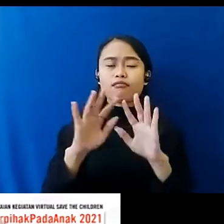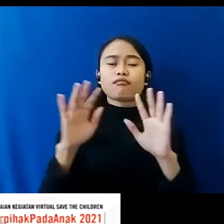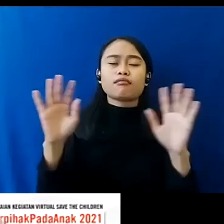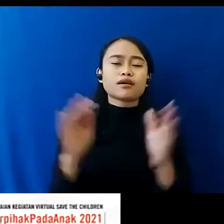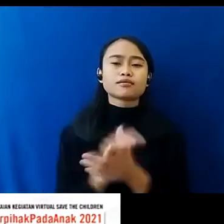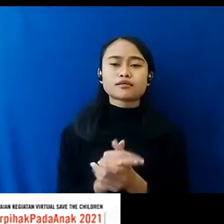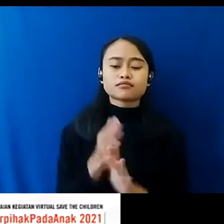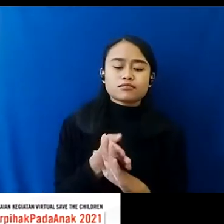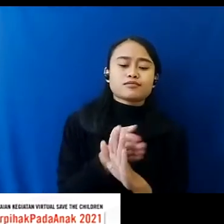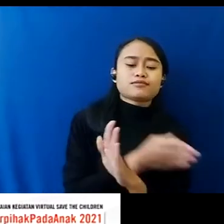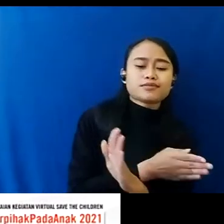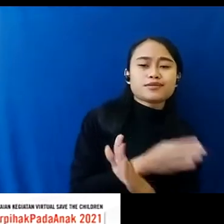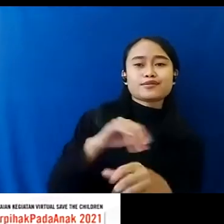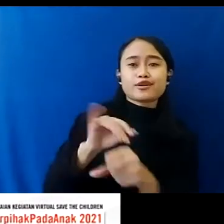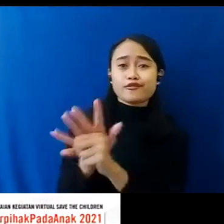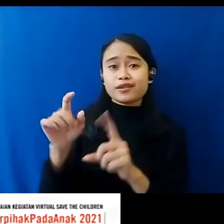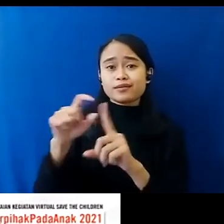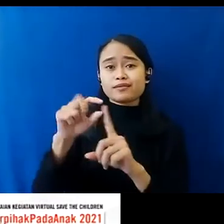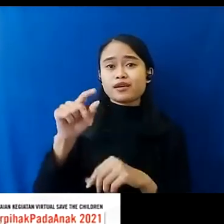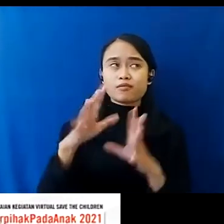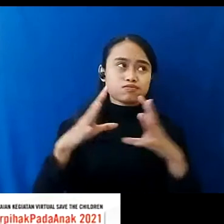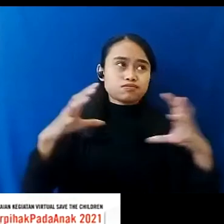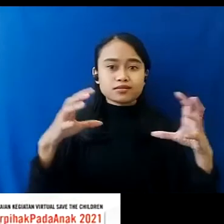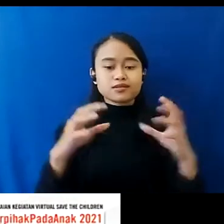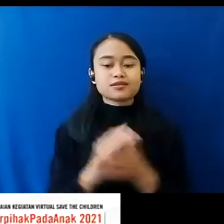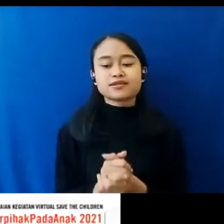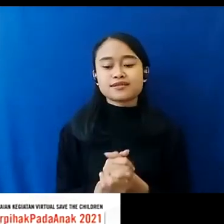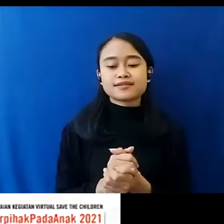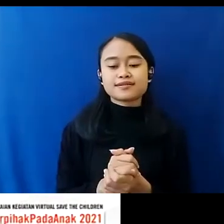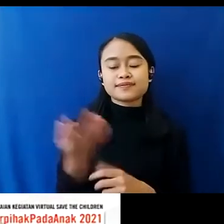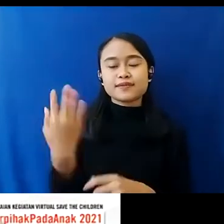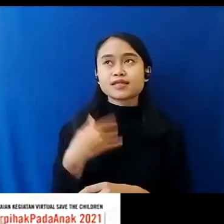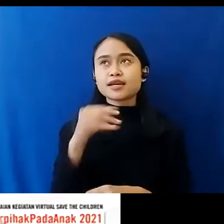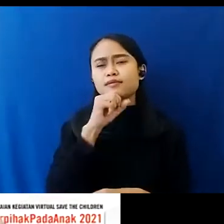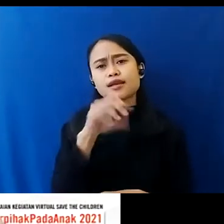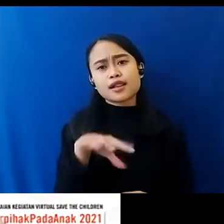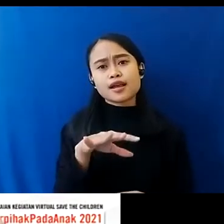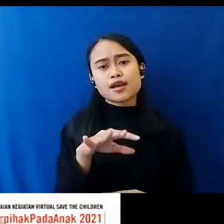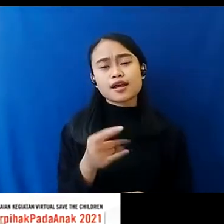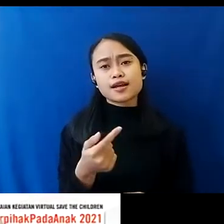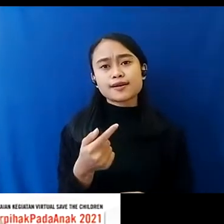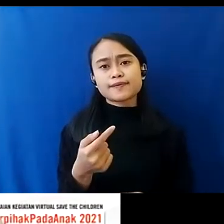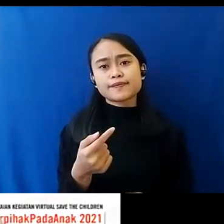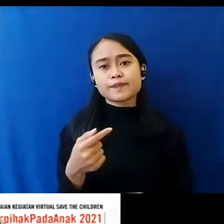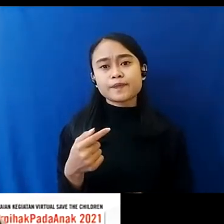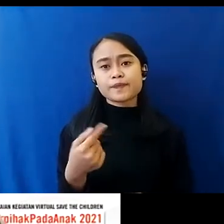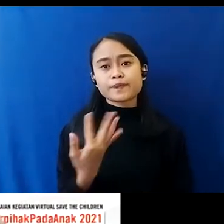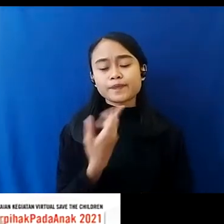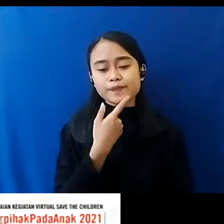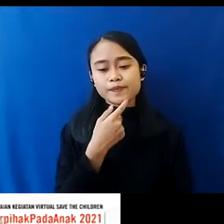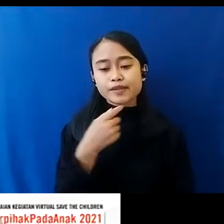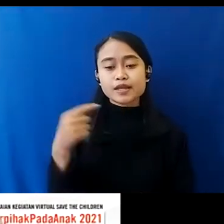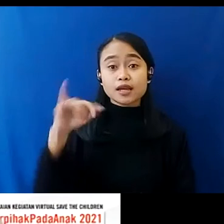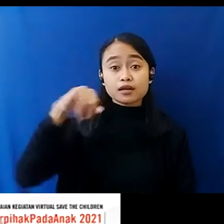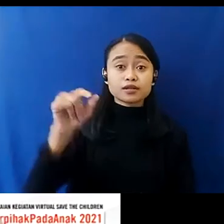COVID- PR-nya Juga Cukup Besar Nah Tadi Saya Sebutkan Bahwa Pak Presiden